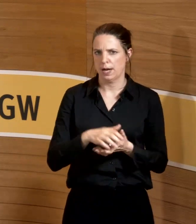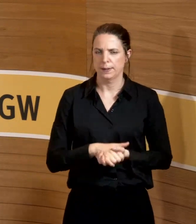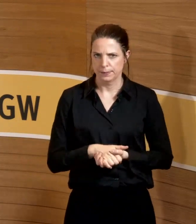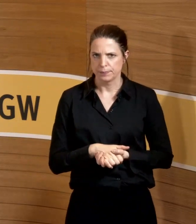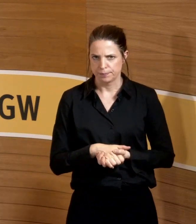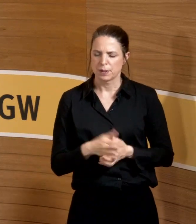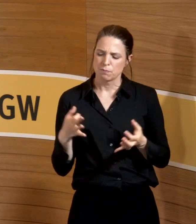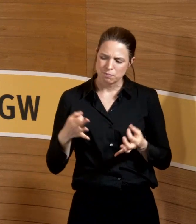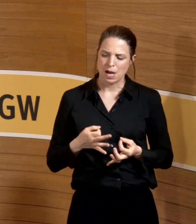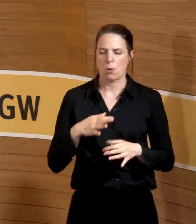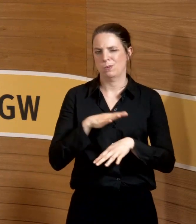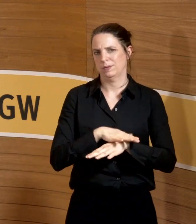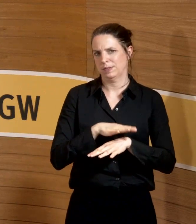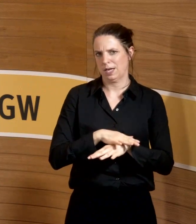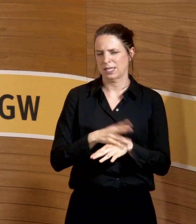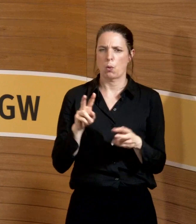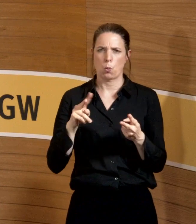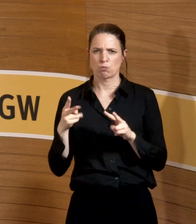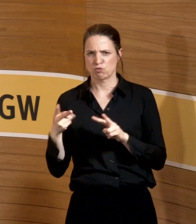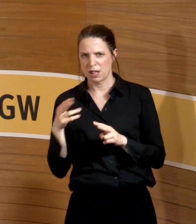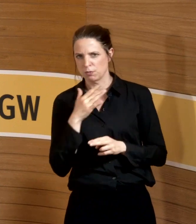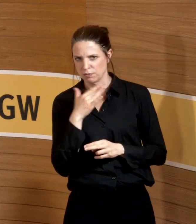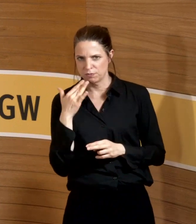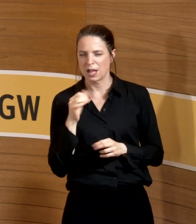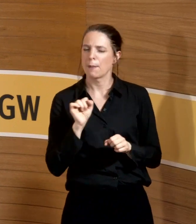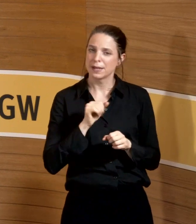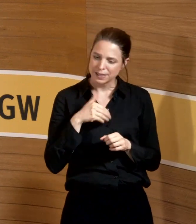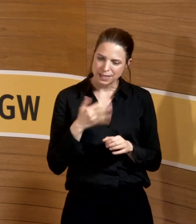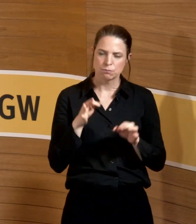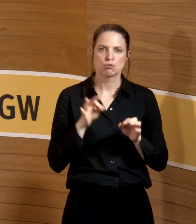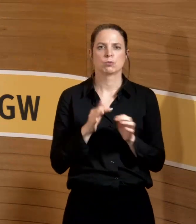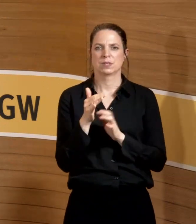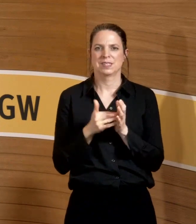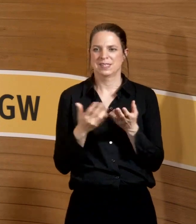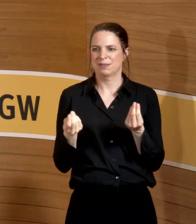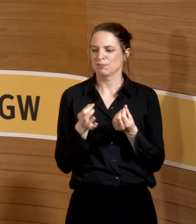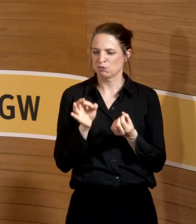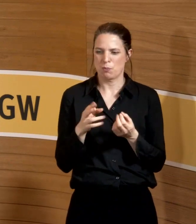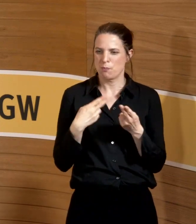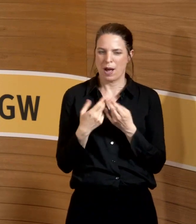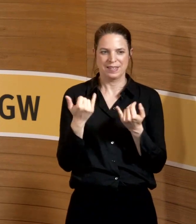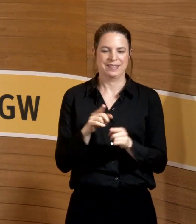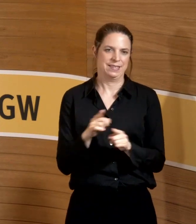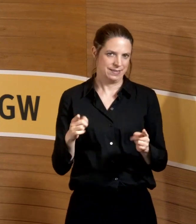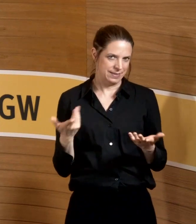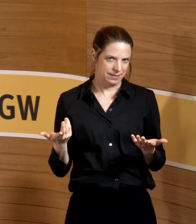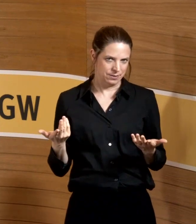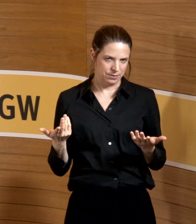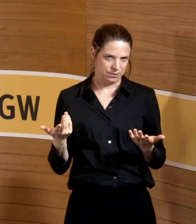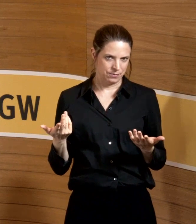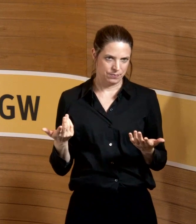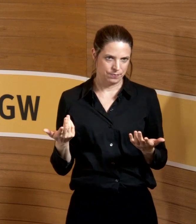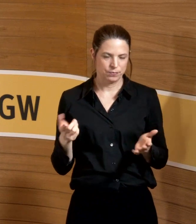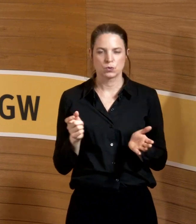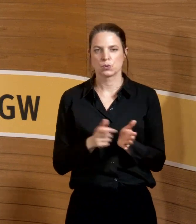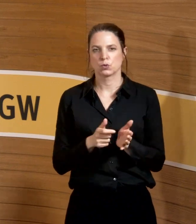Es dauert ein bisschen auch Umstellung, aber es gibt einfach mal auch Systeme, die einfach nicht geeignet scheinen. Für das, was man damit vorhat, sozusagen,